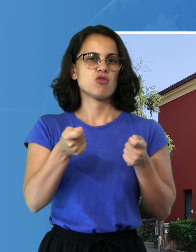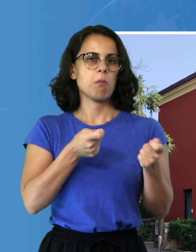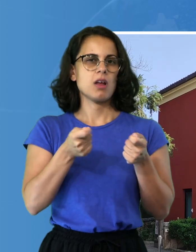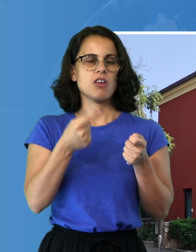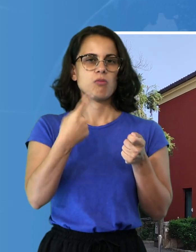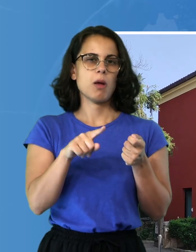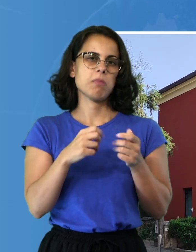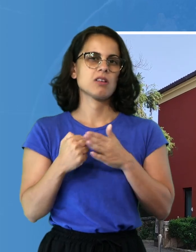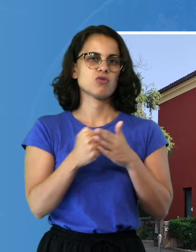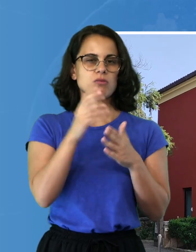Tourism.